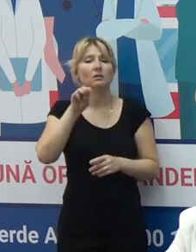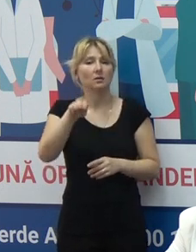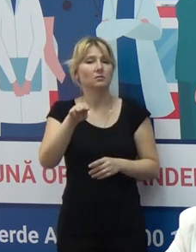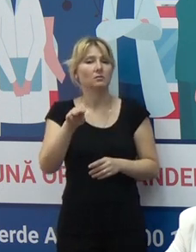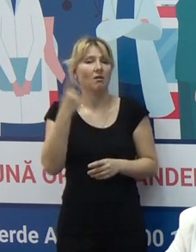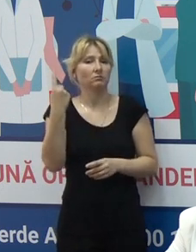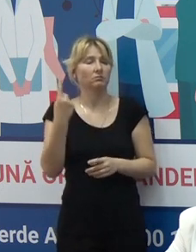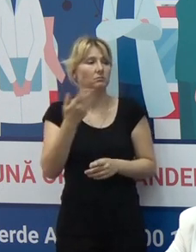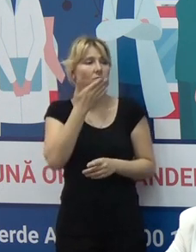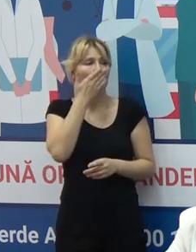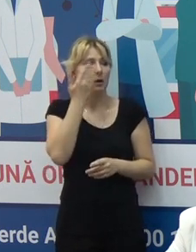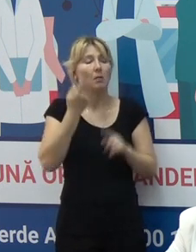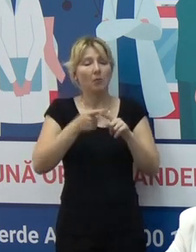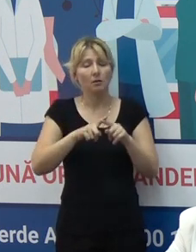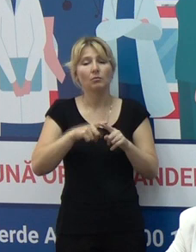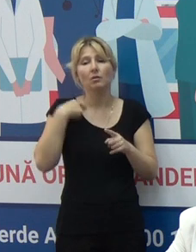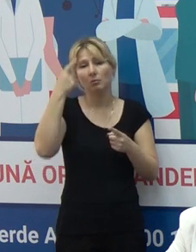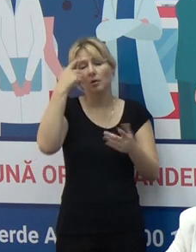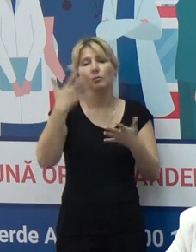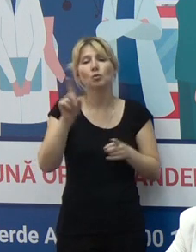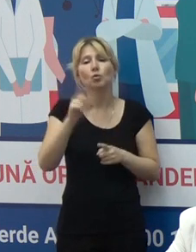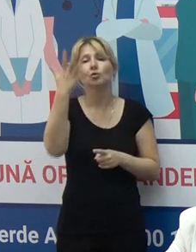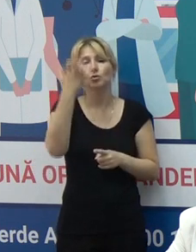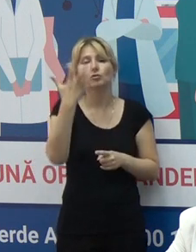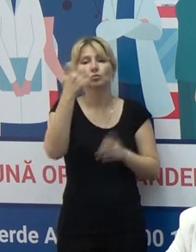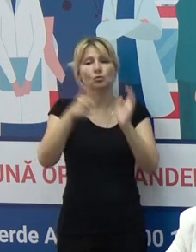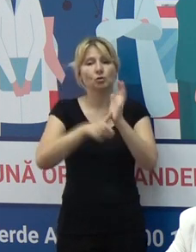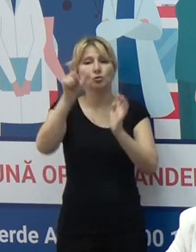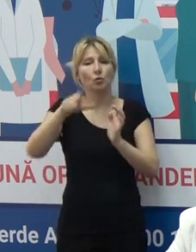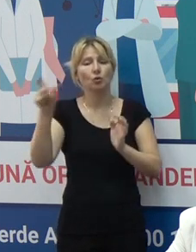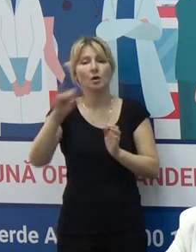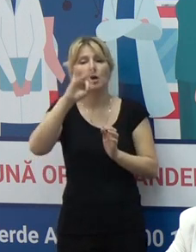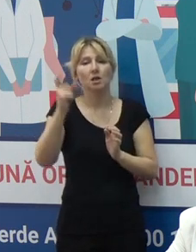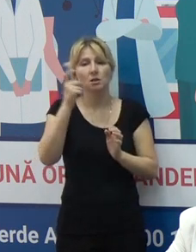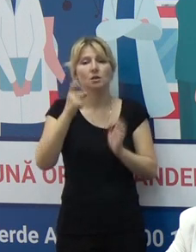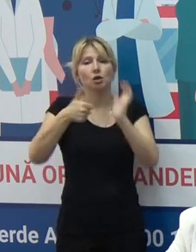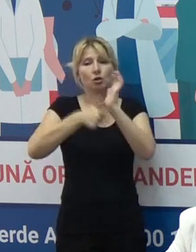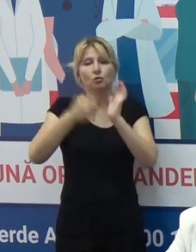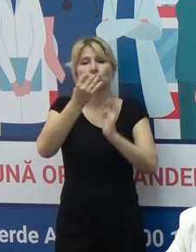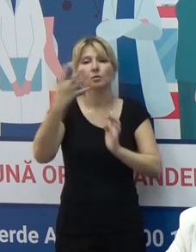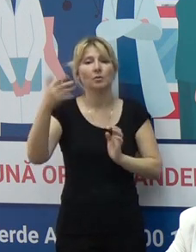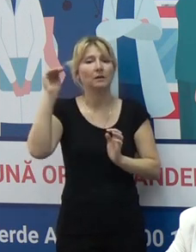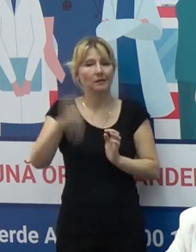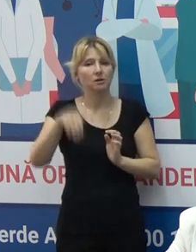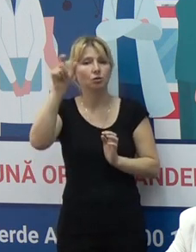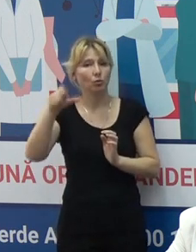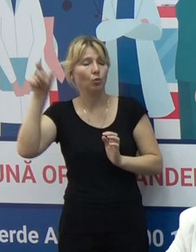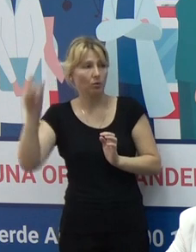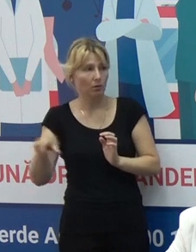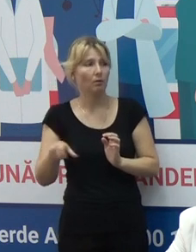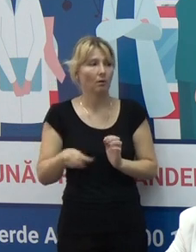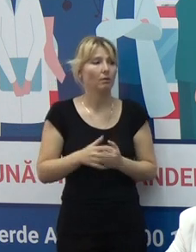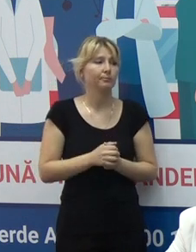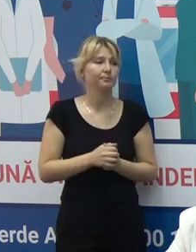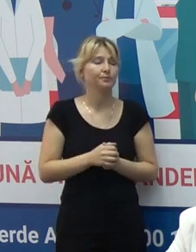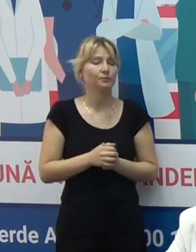Deci, ca date absolute, aceasta reprezintă 566 de persoane, din totalul de 645.764 de